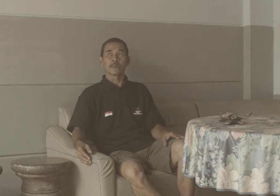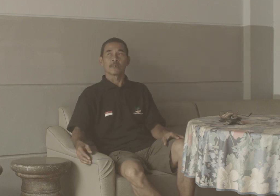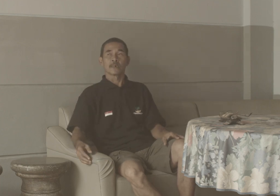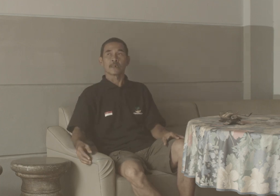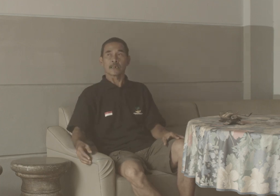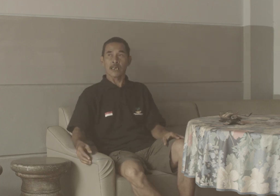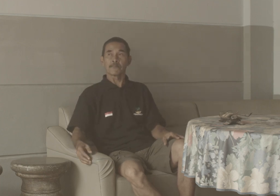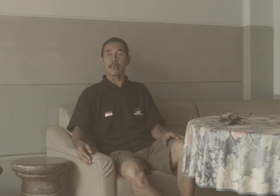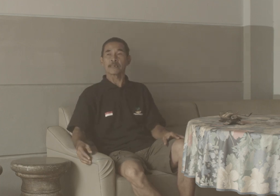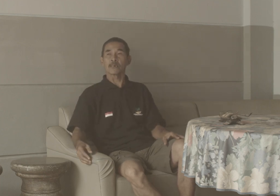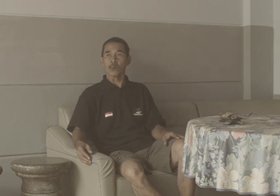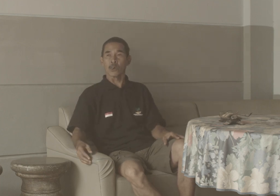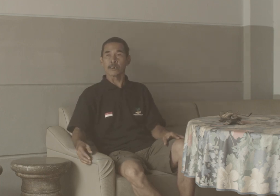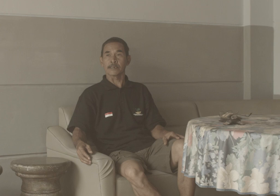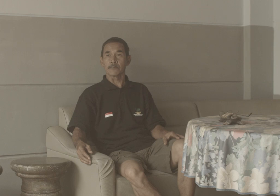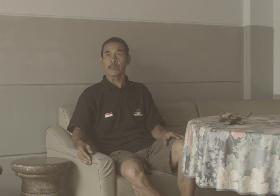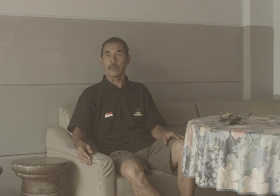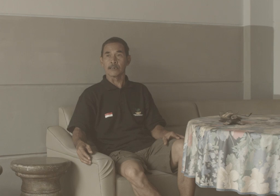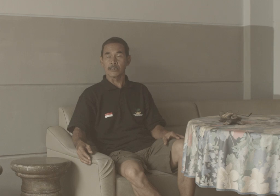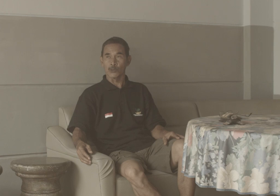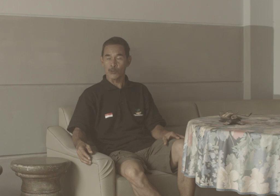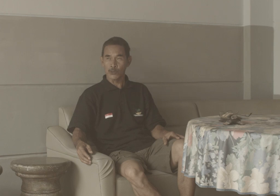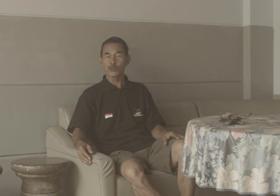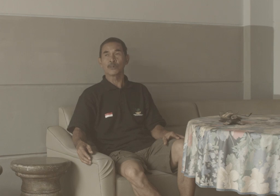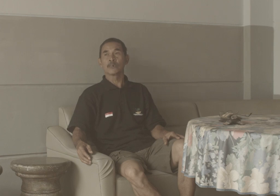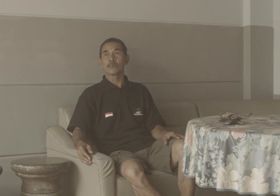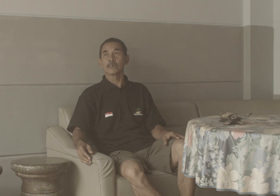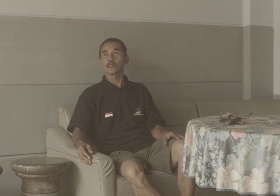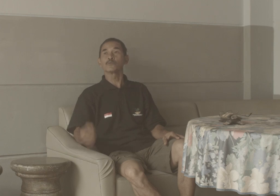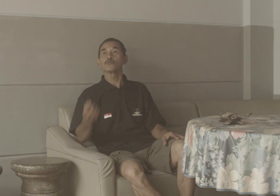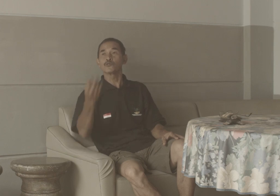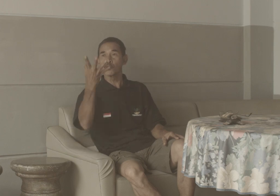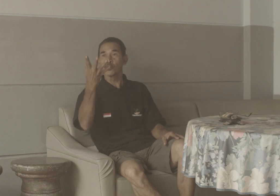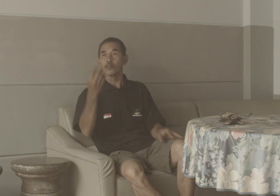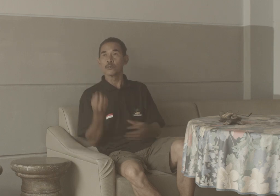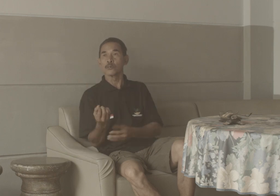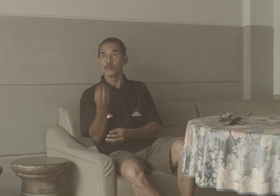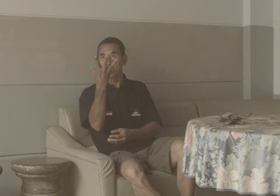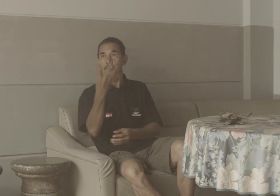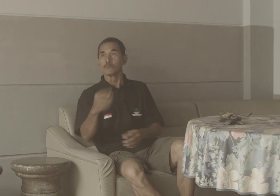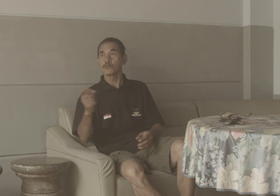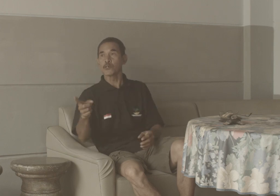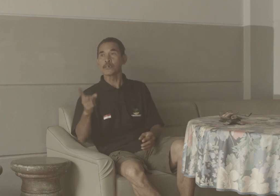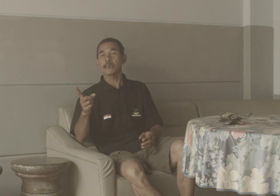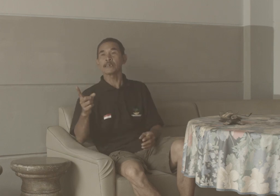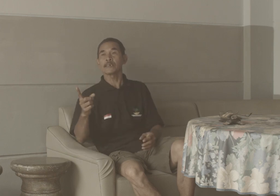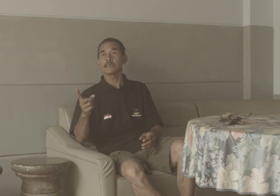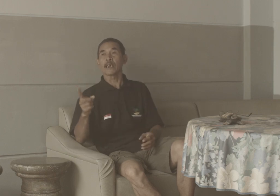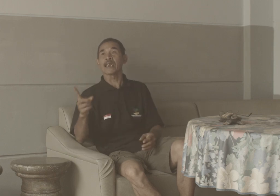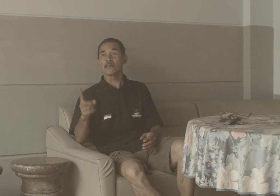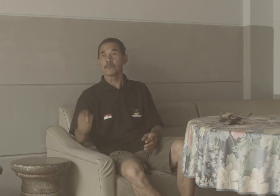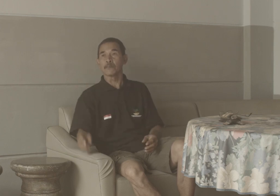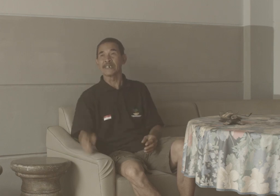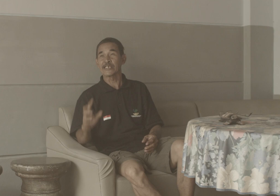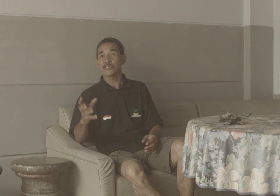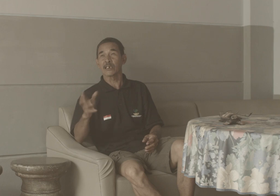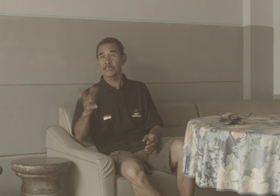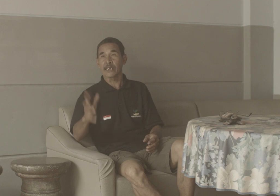Karena bahasa kolok desa Bengkala itu Itu muncul Muncul dari alam Natural sign